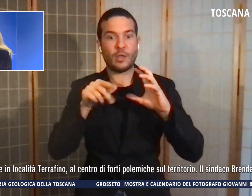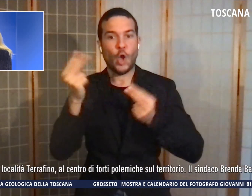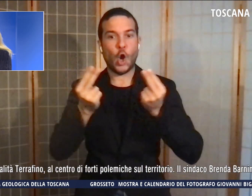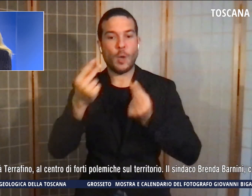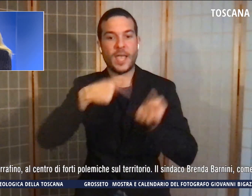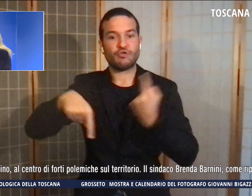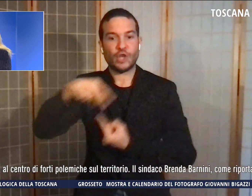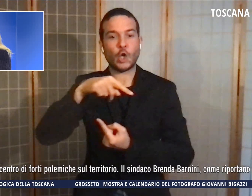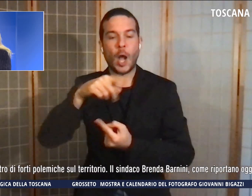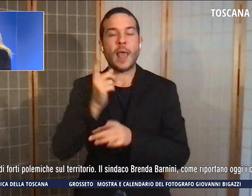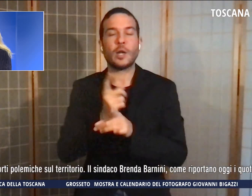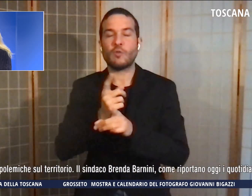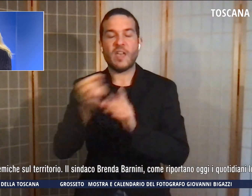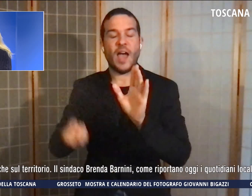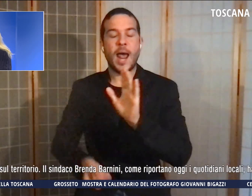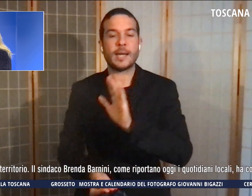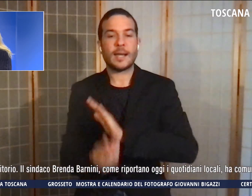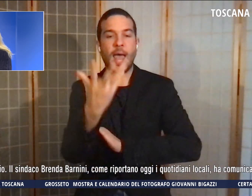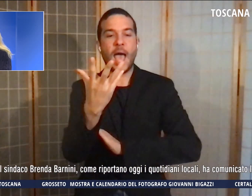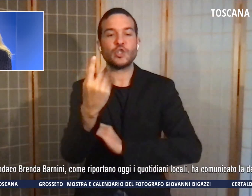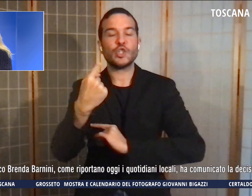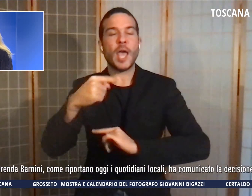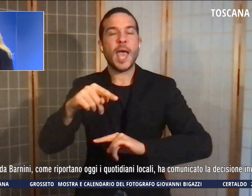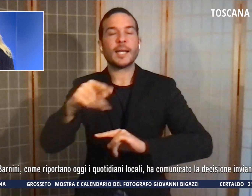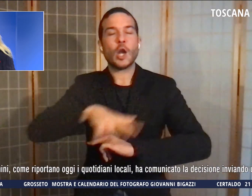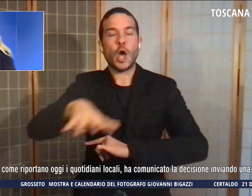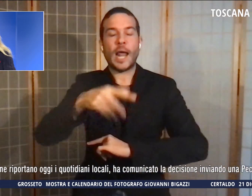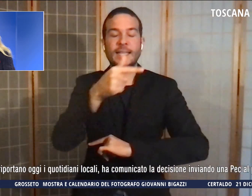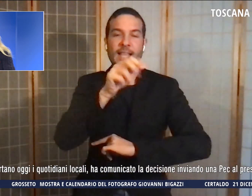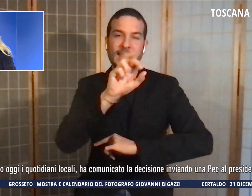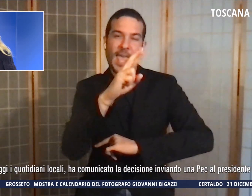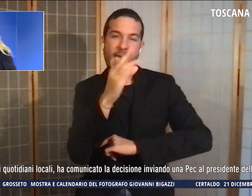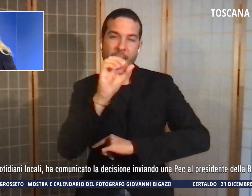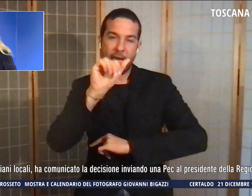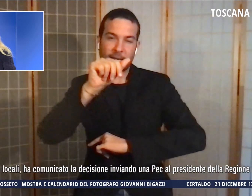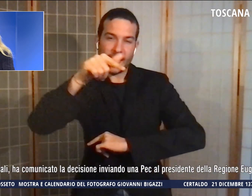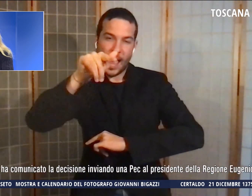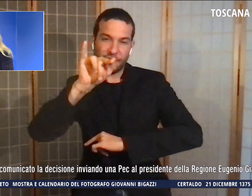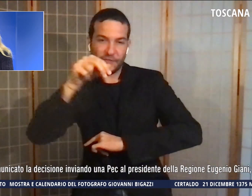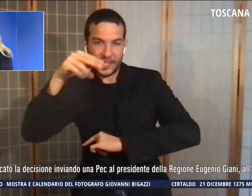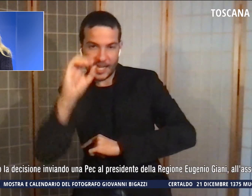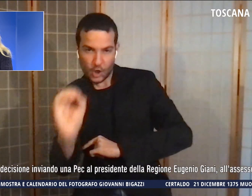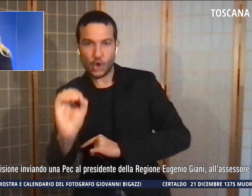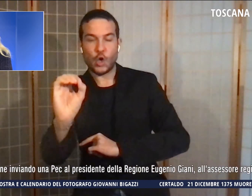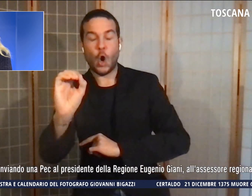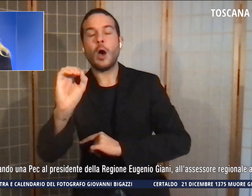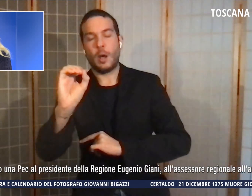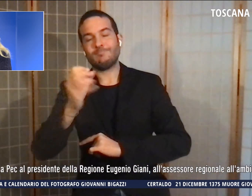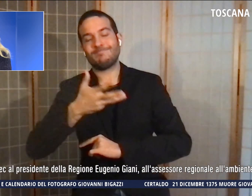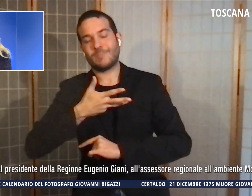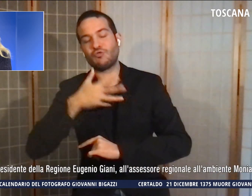in località terrafino, al centro di forti polemiche sul territorio. Il